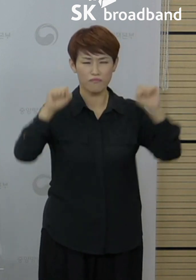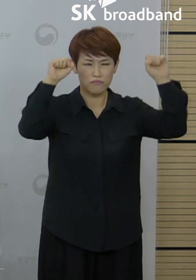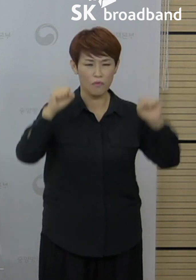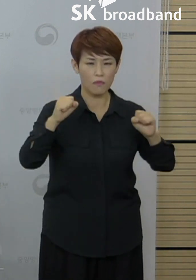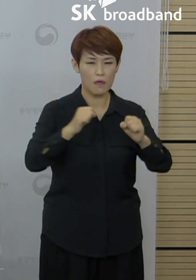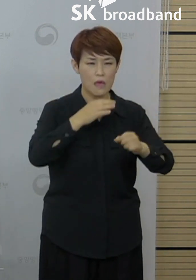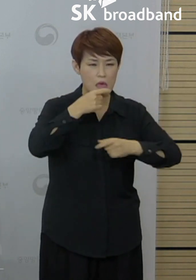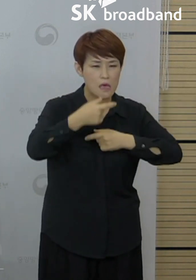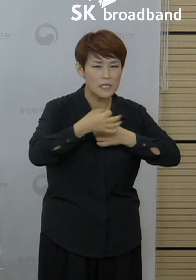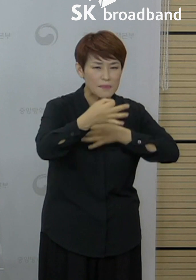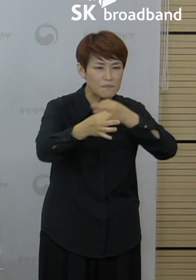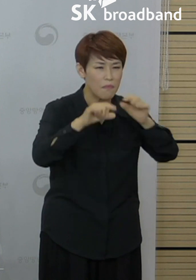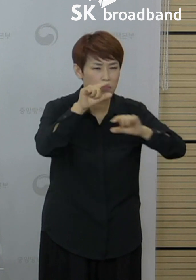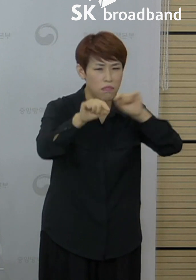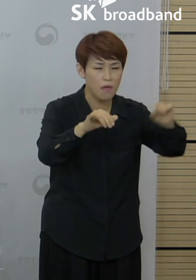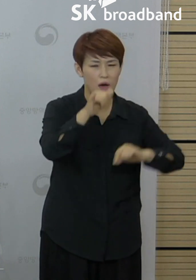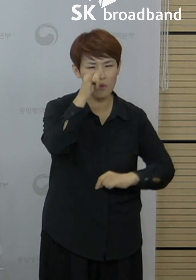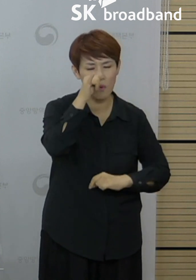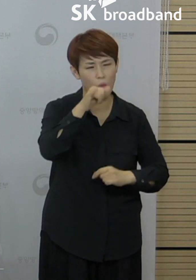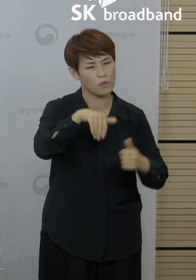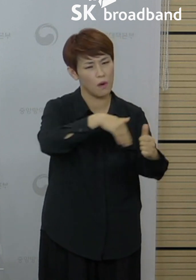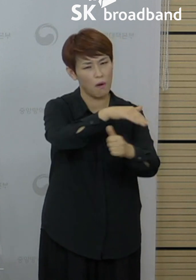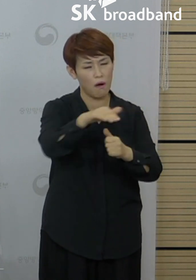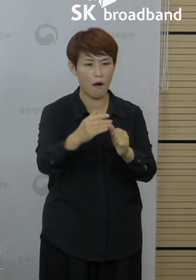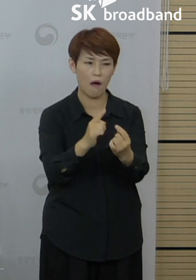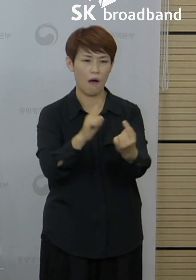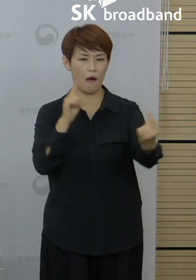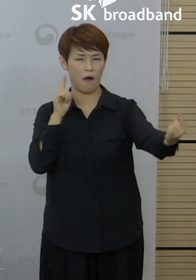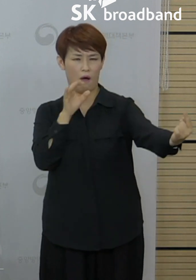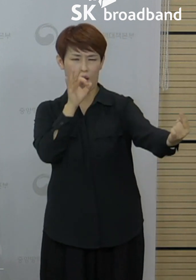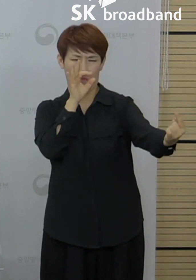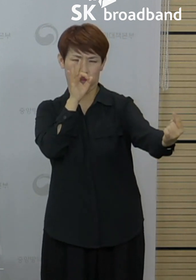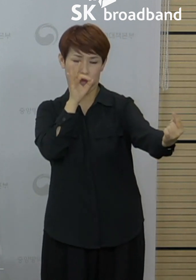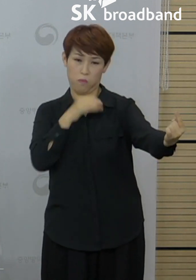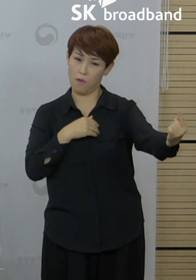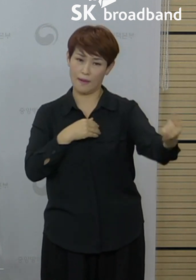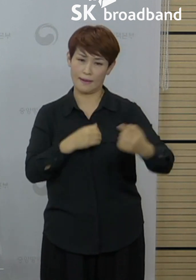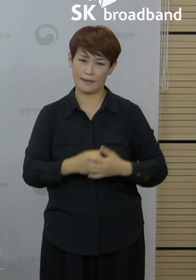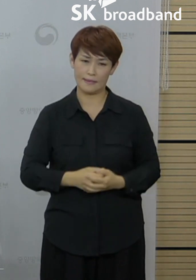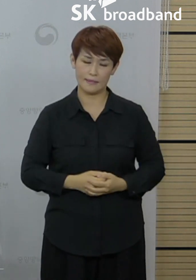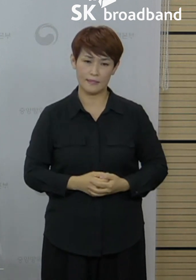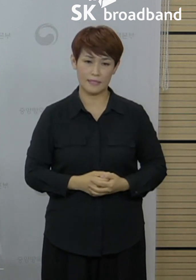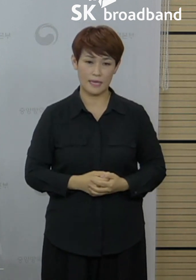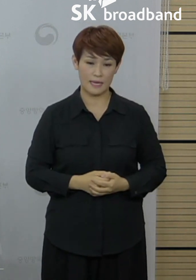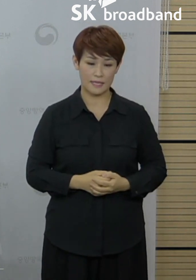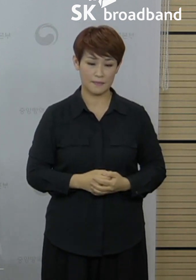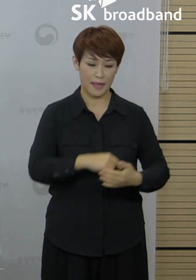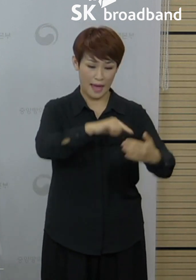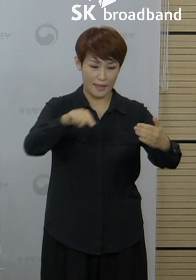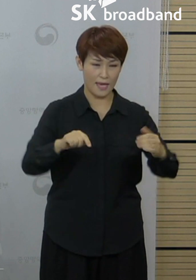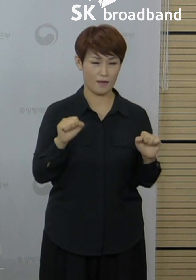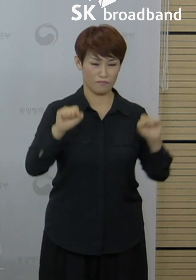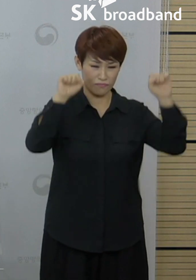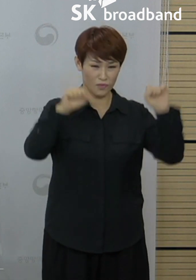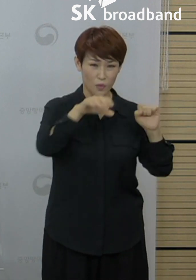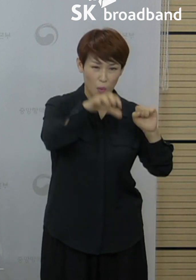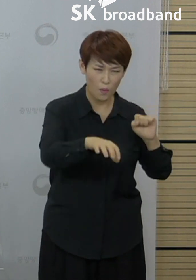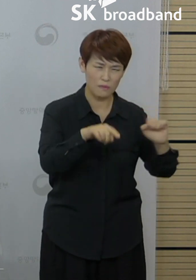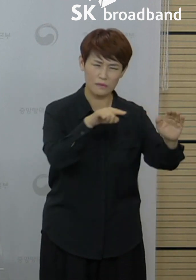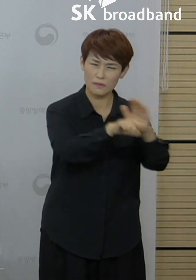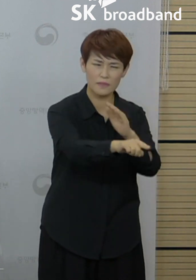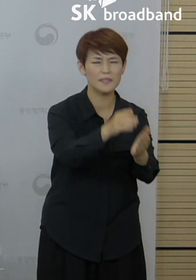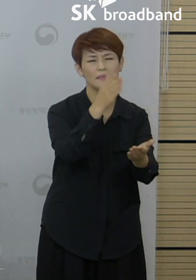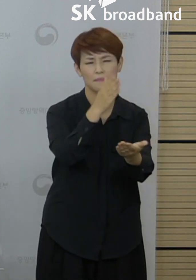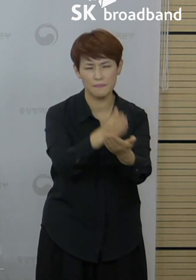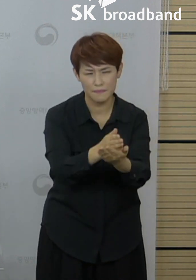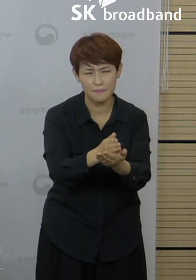두기를 준수하기 어려운 환경입니다. 그래서 가급적이면 실내 체육시설 이용은 자제하실 것을